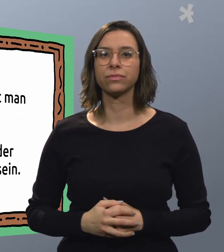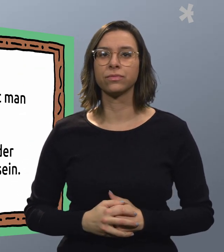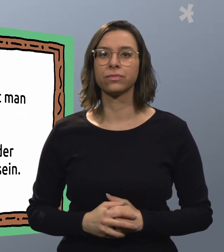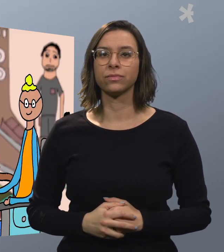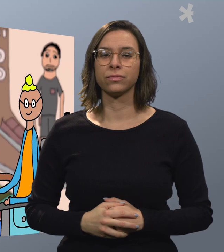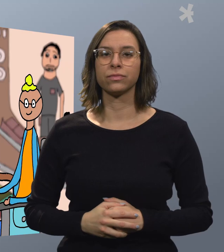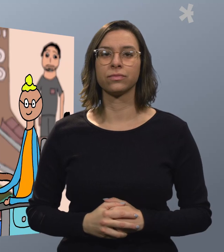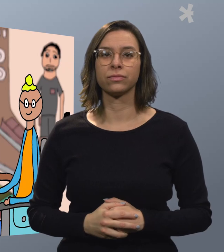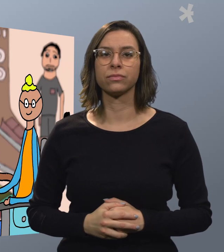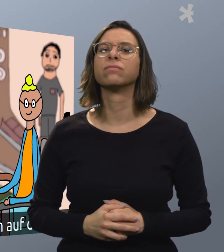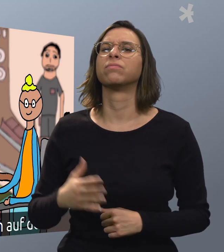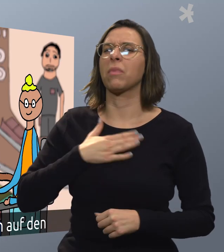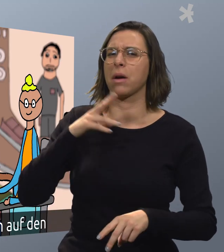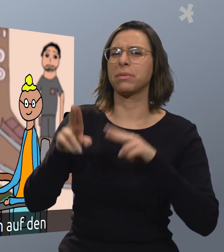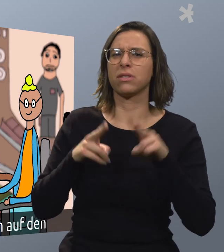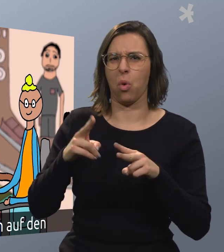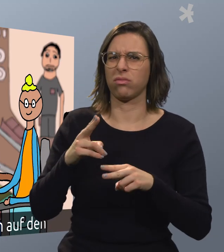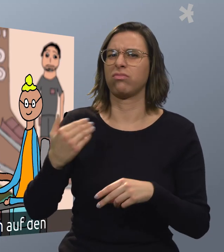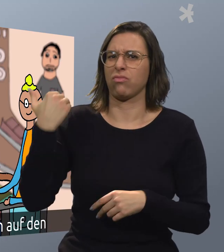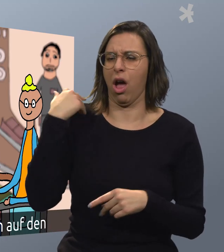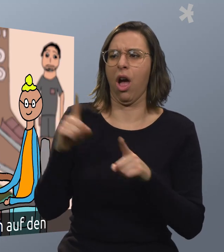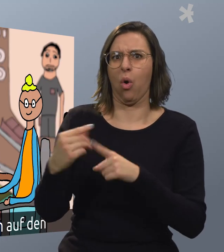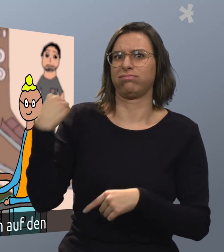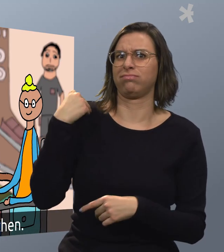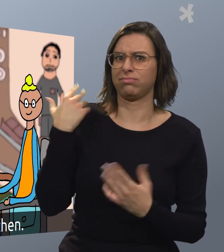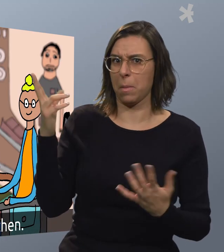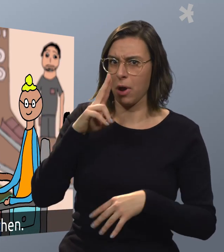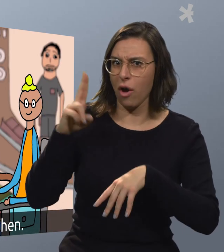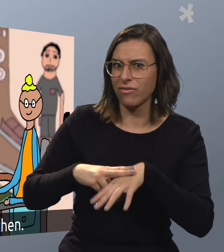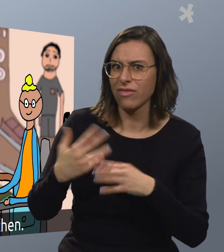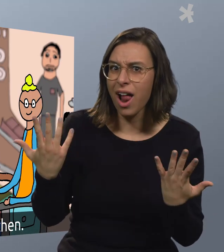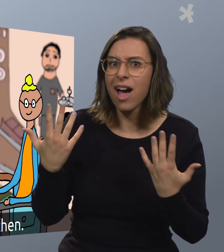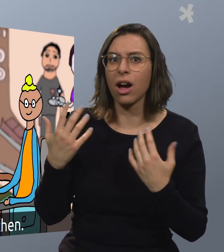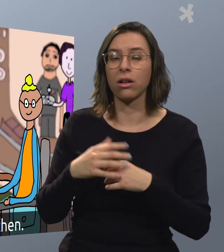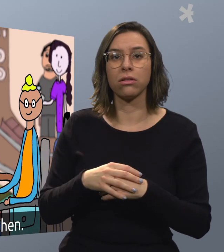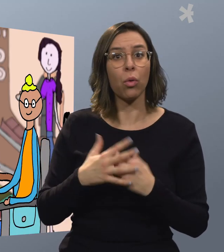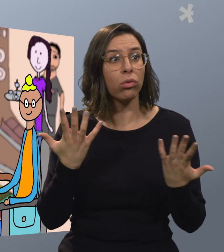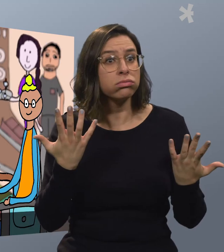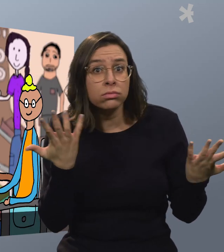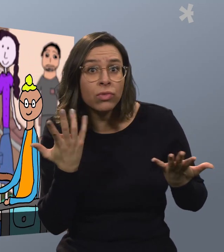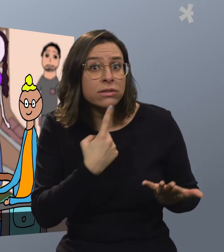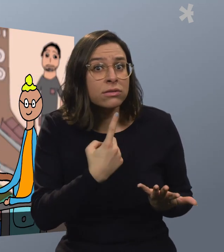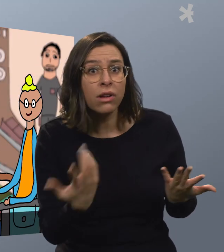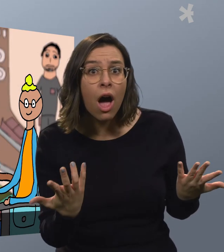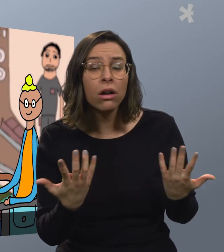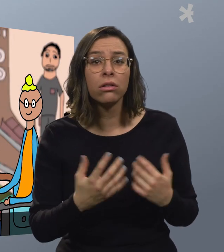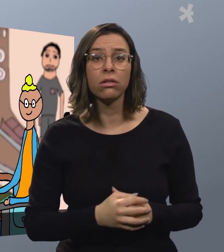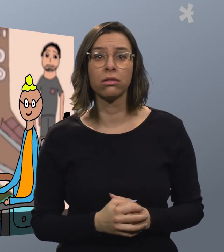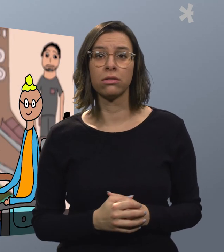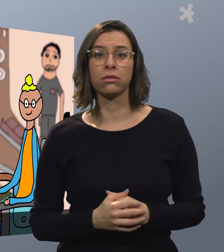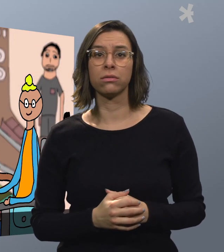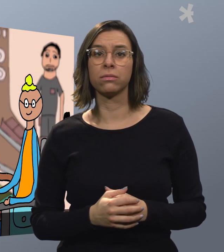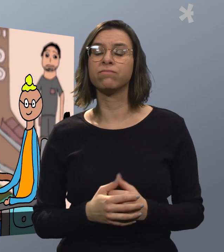sein. Mein Betreuer hat mich auch auf dem blauen Fleck angesprochen. Und was